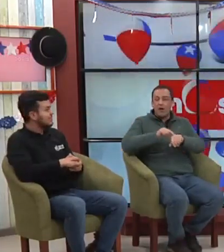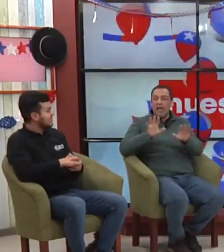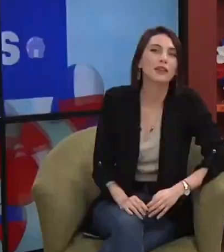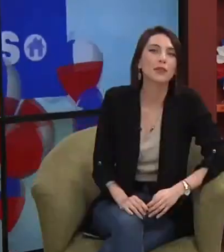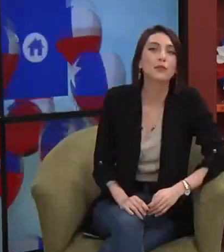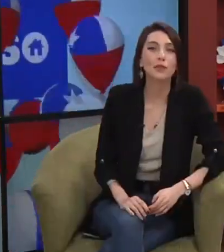minutos seguimos